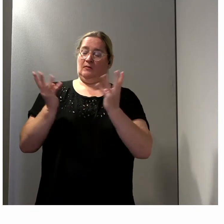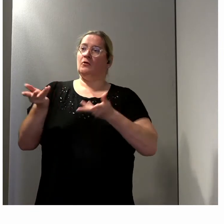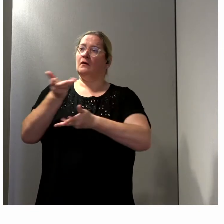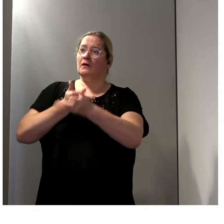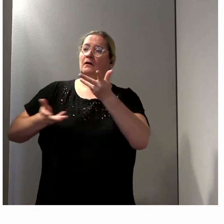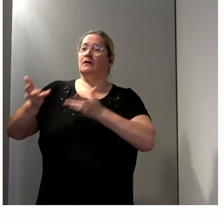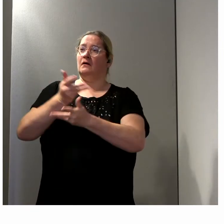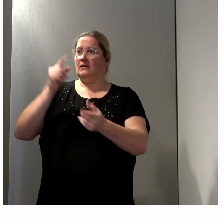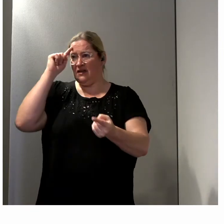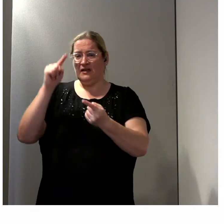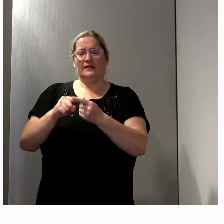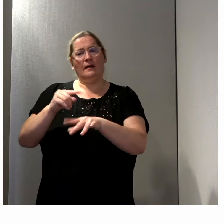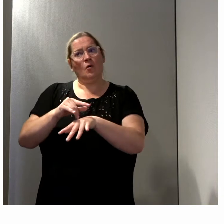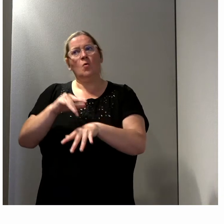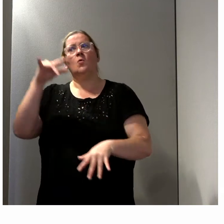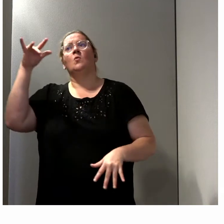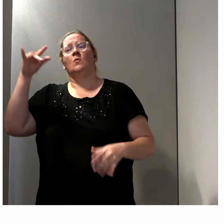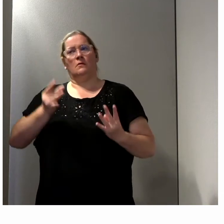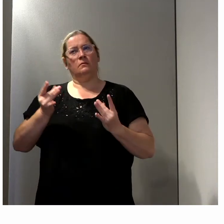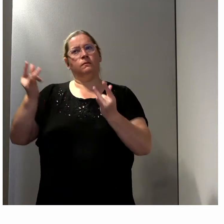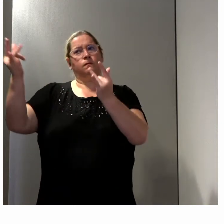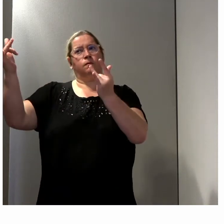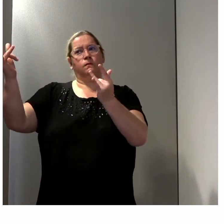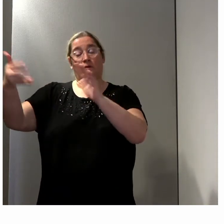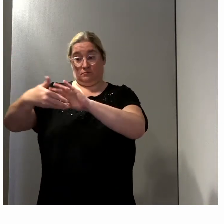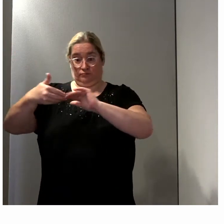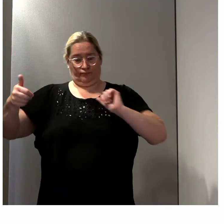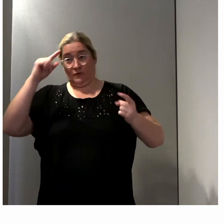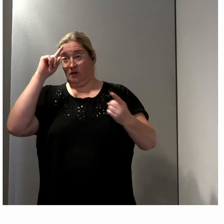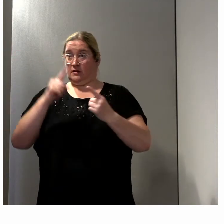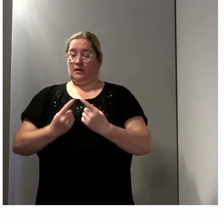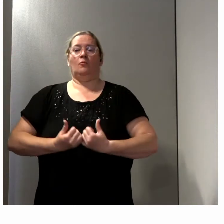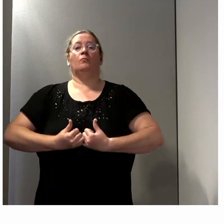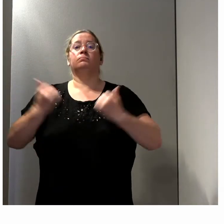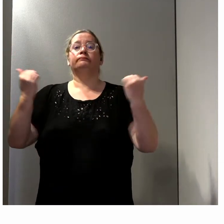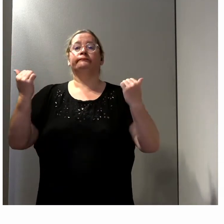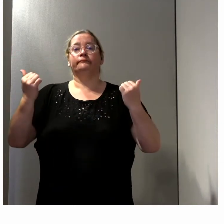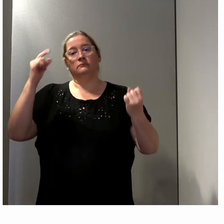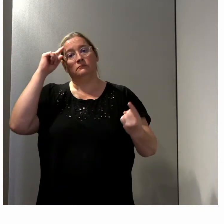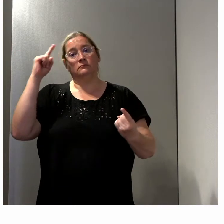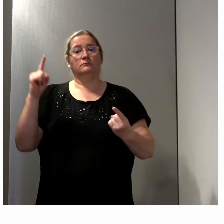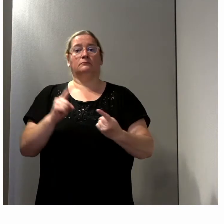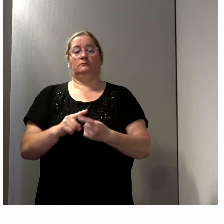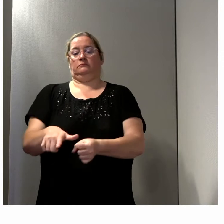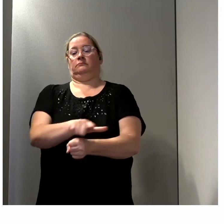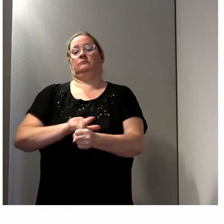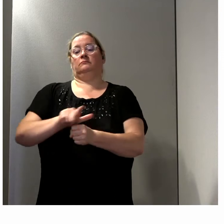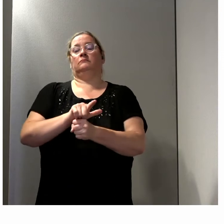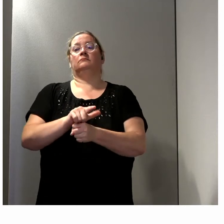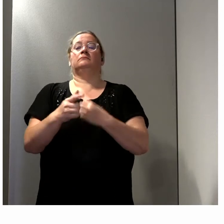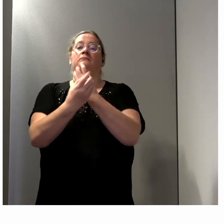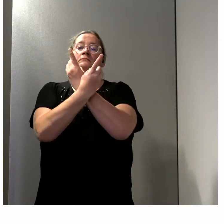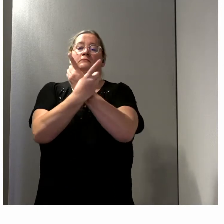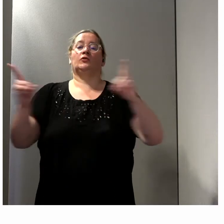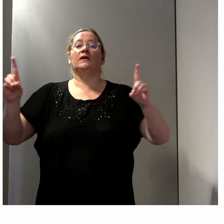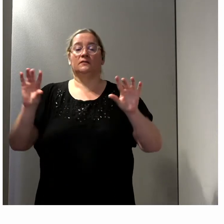sensible et délicat, on passe à tout autre chose avec un thème qui est celui de la démocratie locale et plus